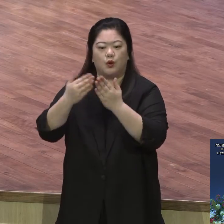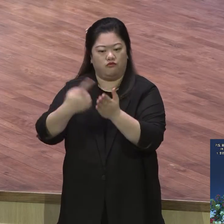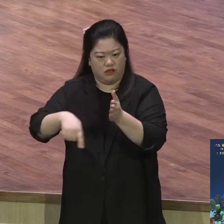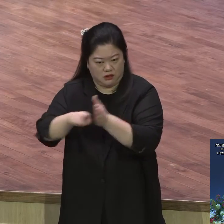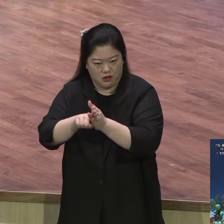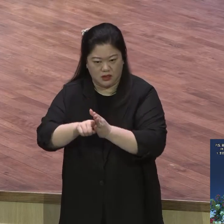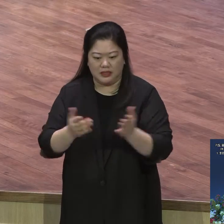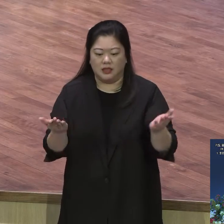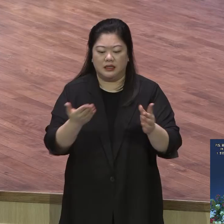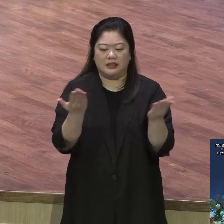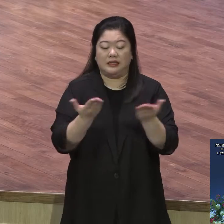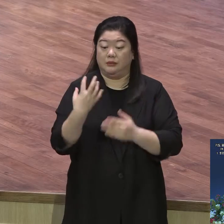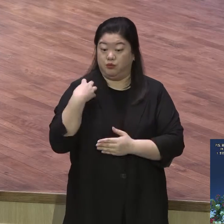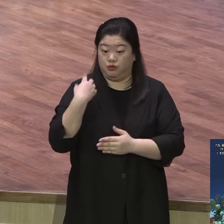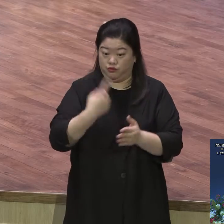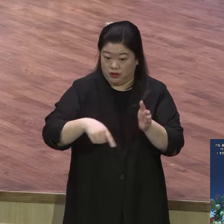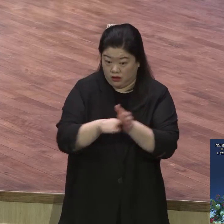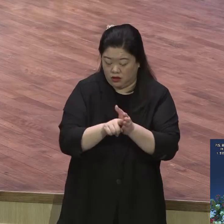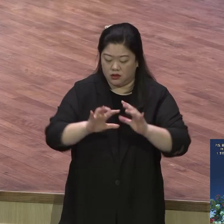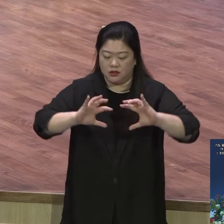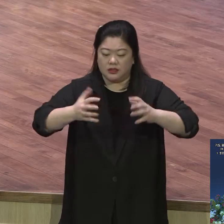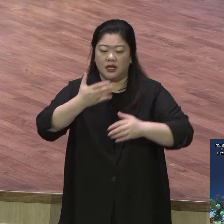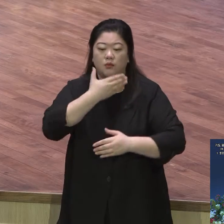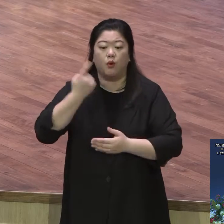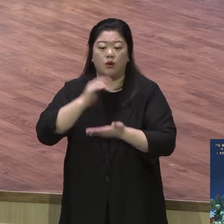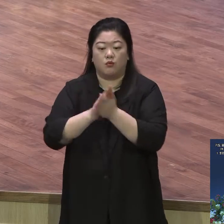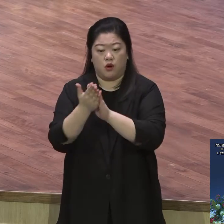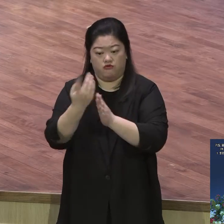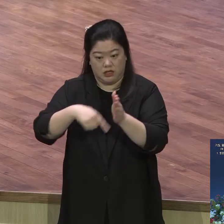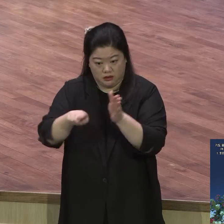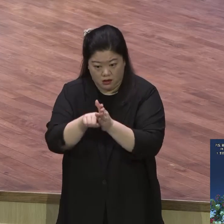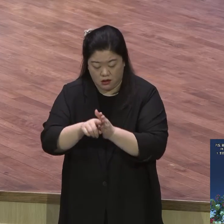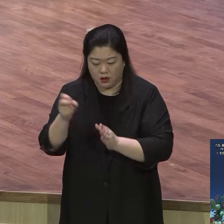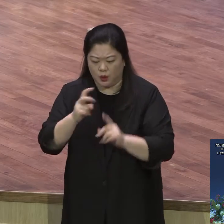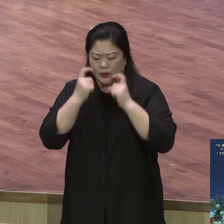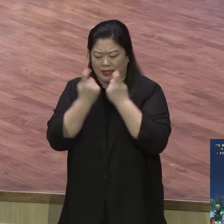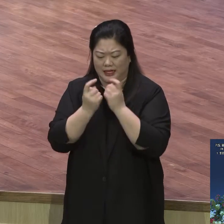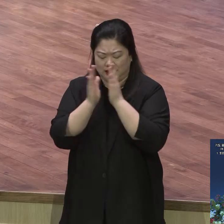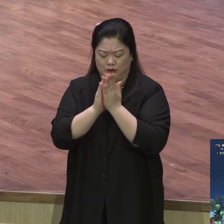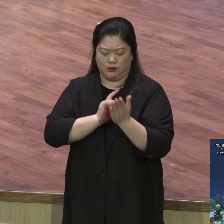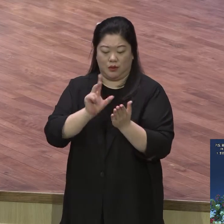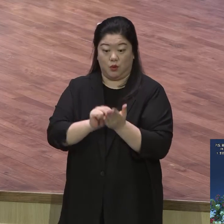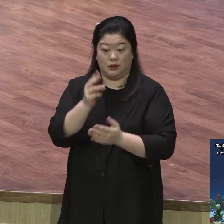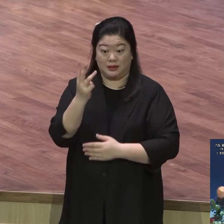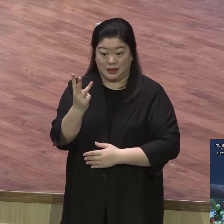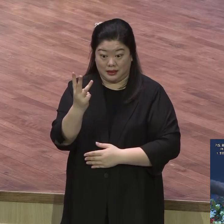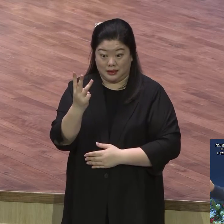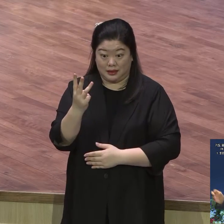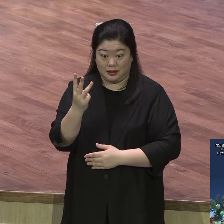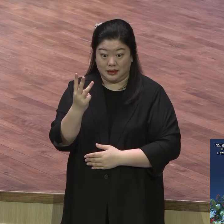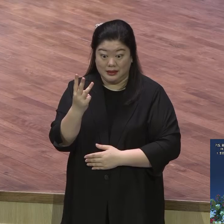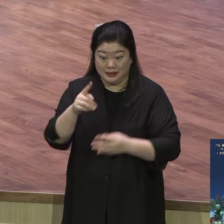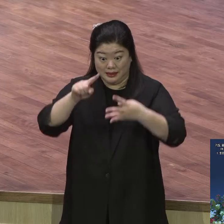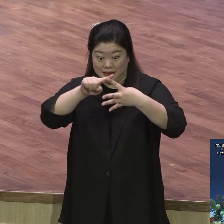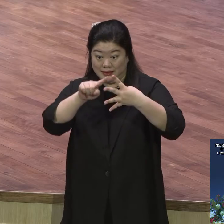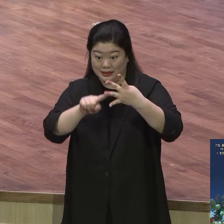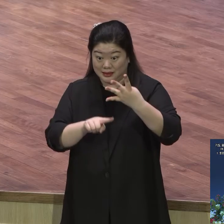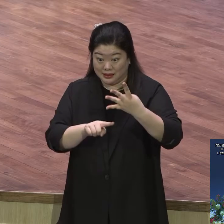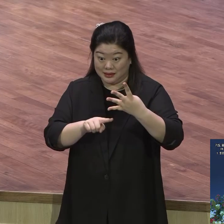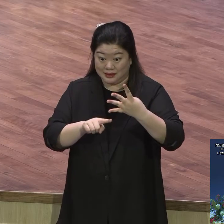쫙 기도하고 마지막에 여러분이 기도를 하는데 이것이 딱 나와 있어야 돼요. 그러면 지구 한 바퀴 싹